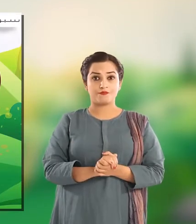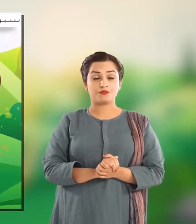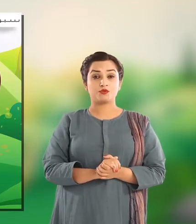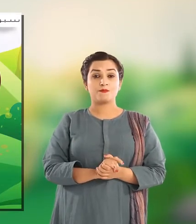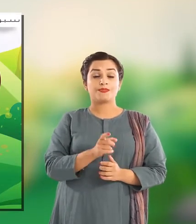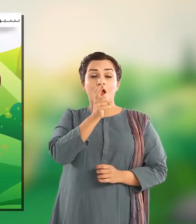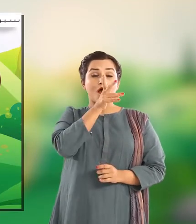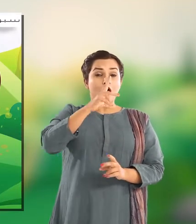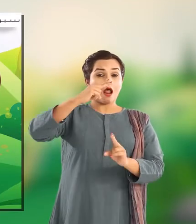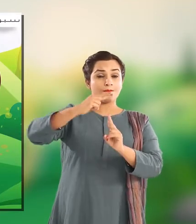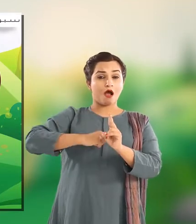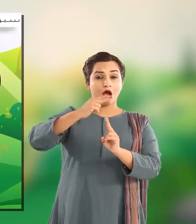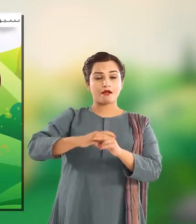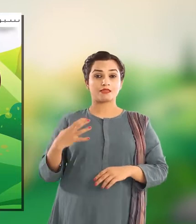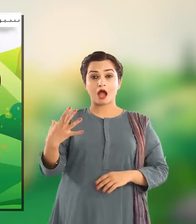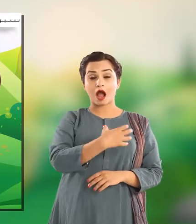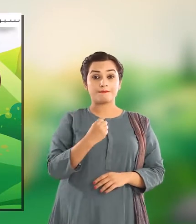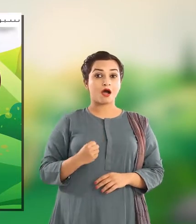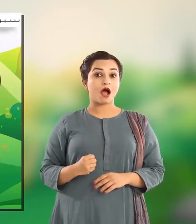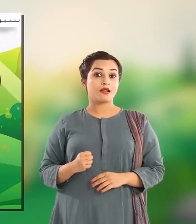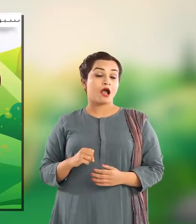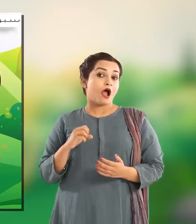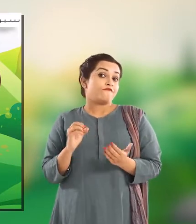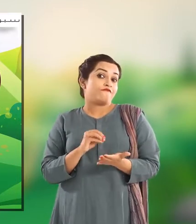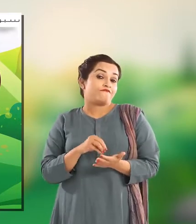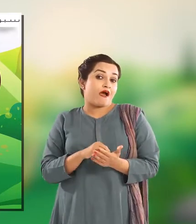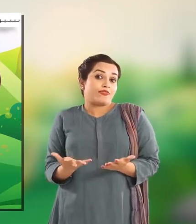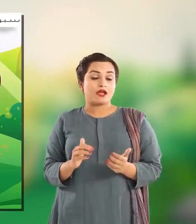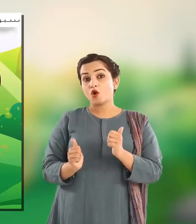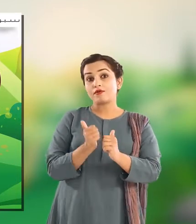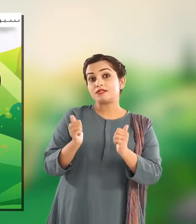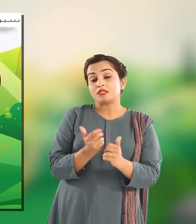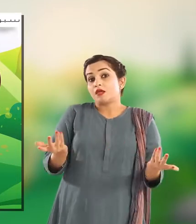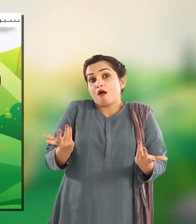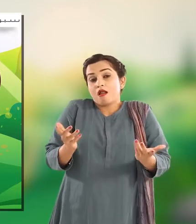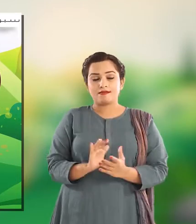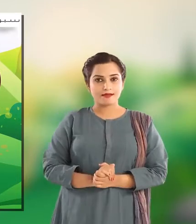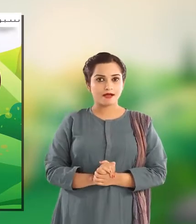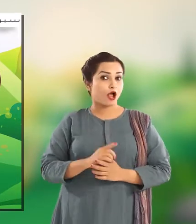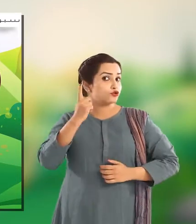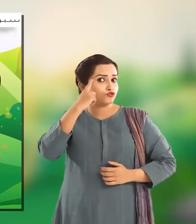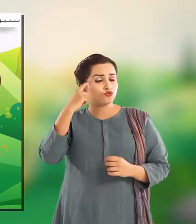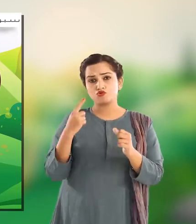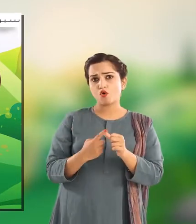یعنی حرارت ہمارے کس کام آتی ہے What are the uses of heat energy